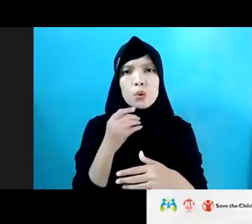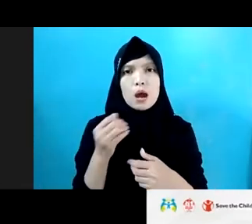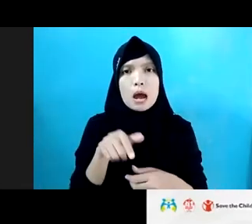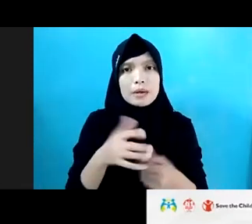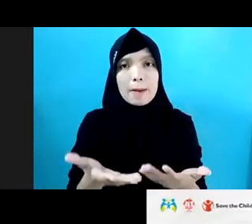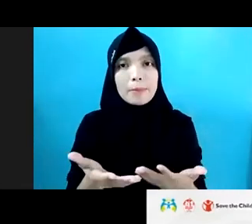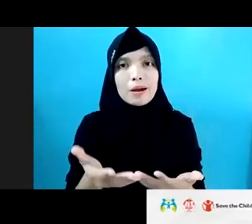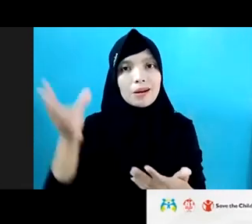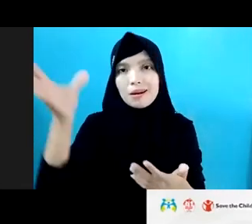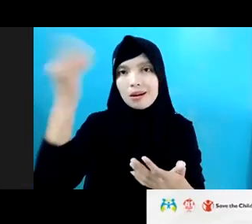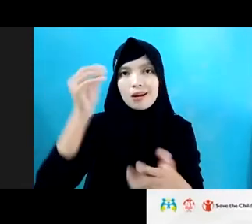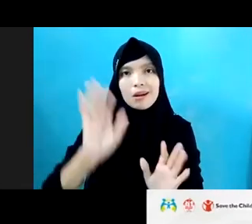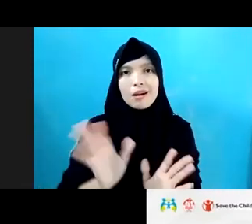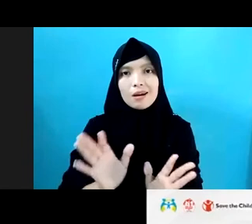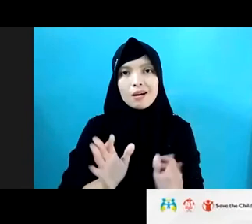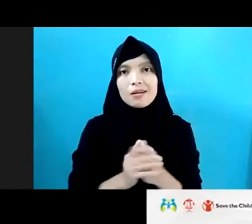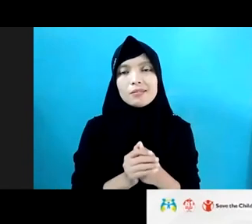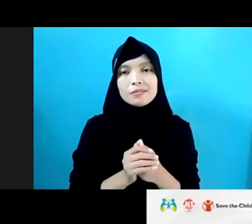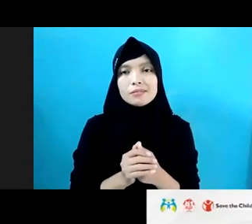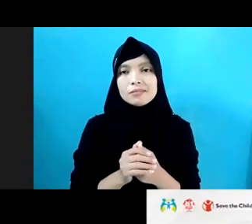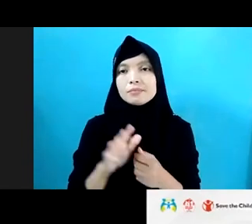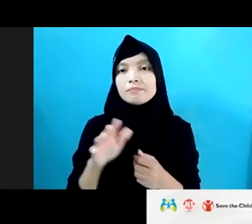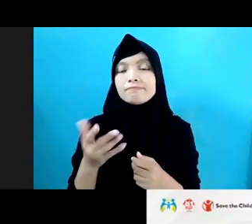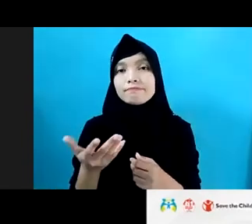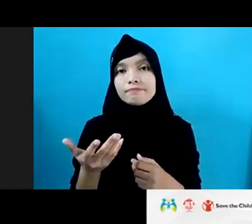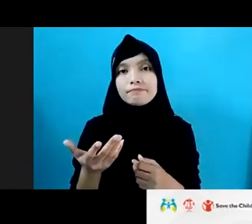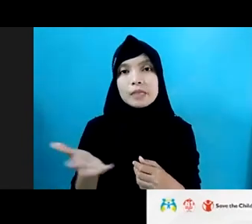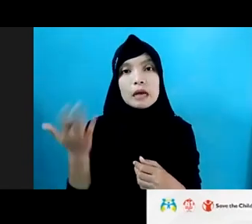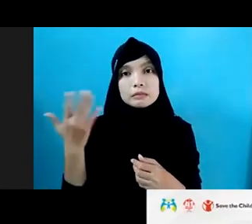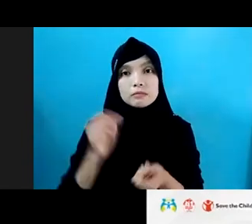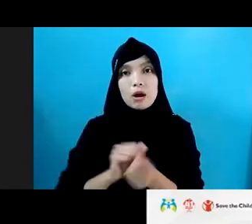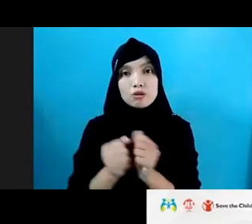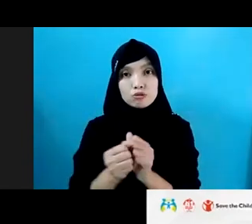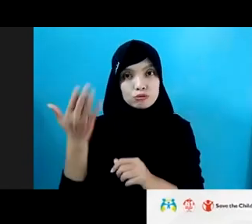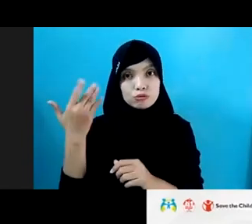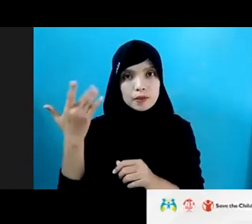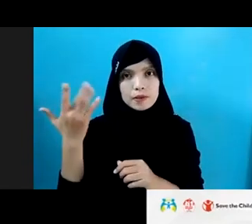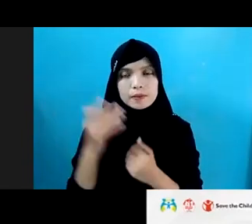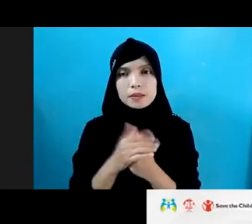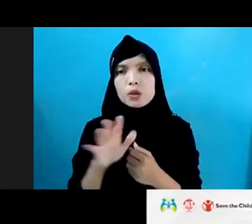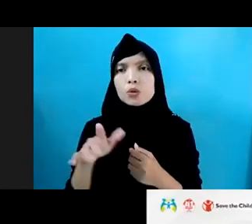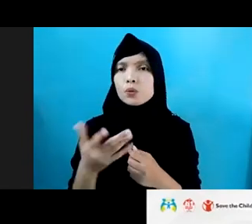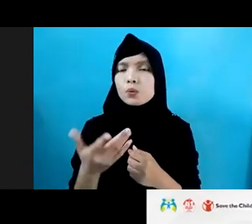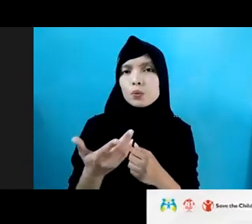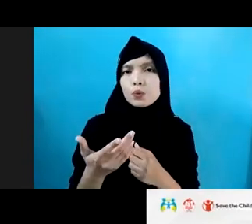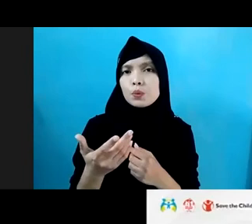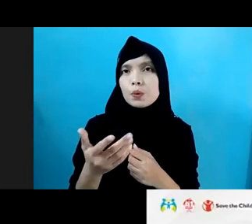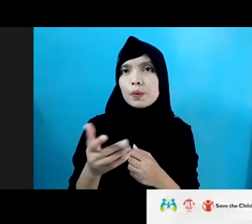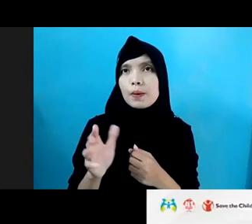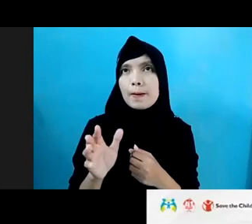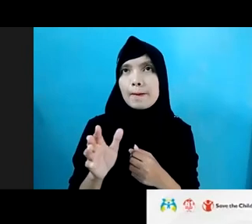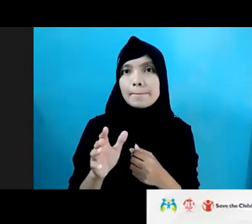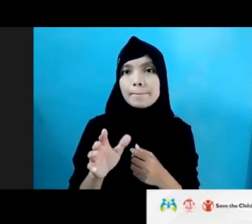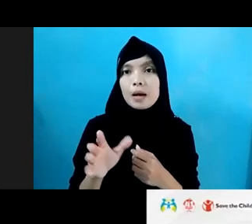Hal yang menarik adalah misalnya kasus yang tadi saya sampaikan, itu mereka tidak tahu bahwa pelaku ada di depan rumah